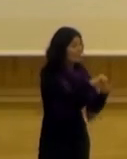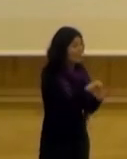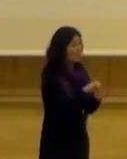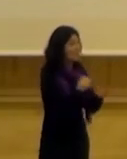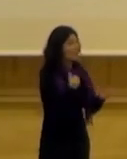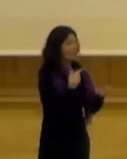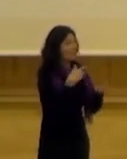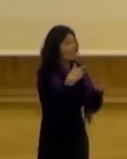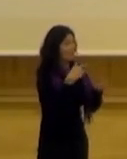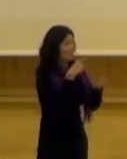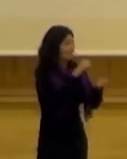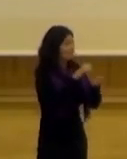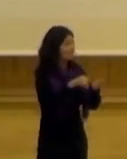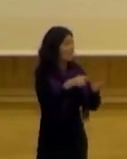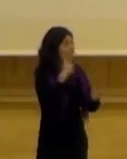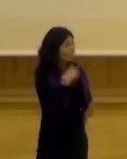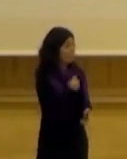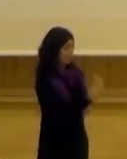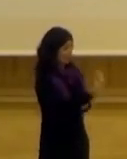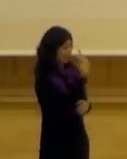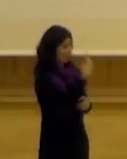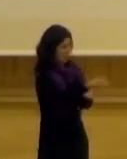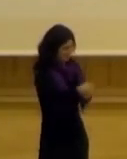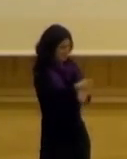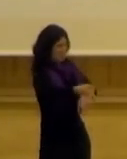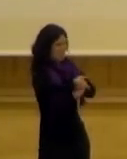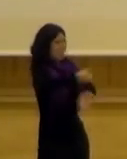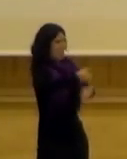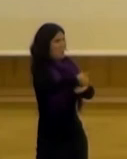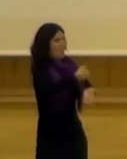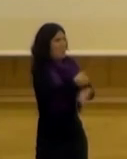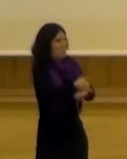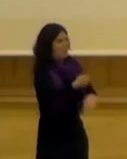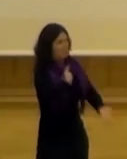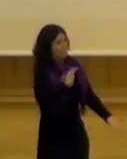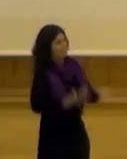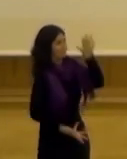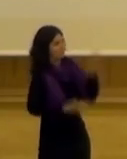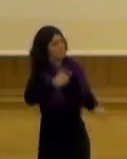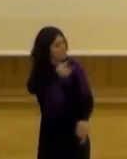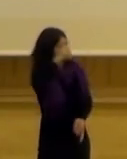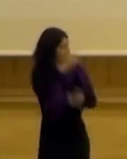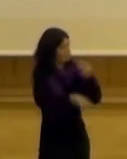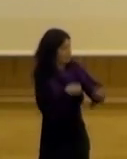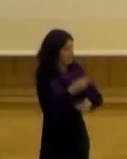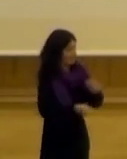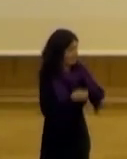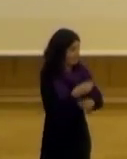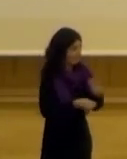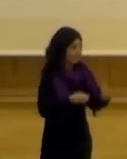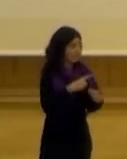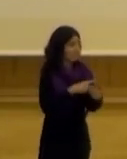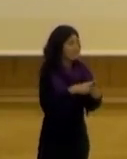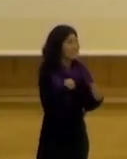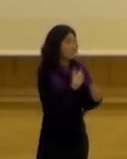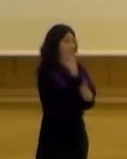funcionario en que ven lo pillan y entonces le piden todo y entonces no sabemos qué hacer entonces es mejor pasar con un